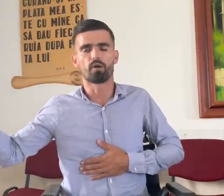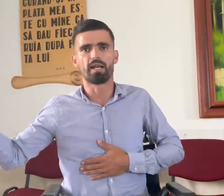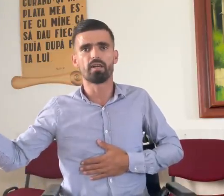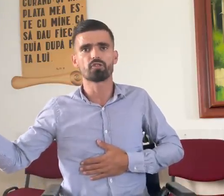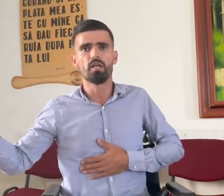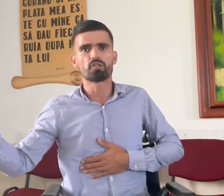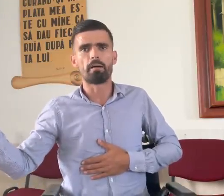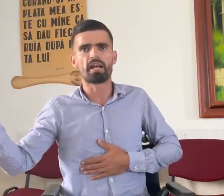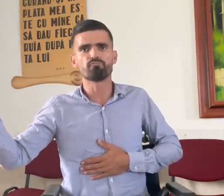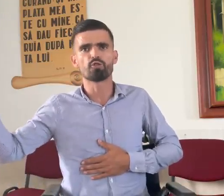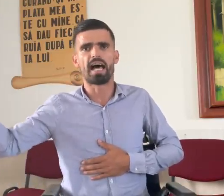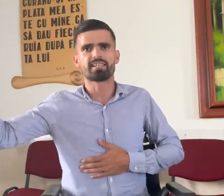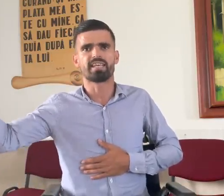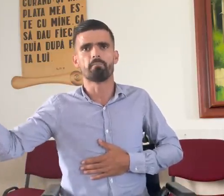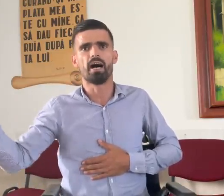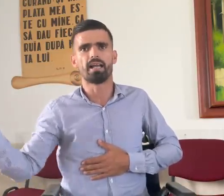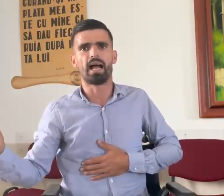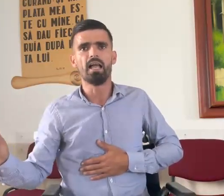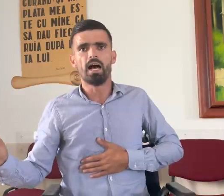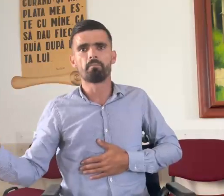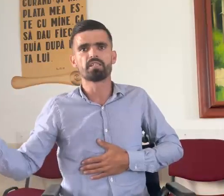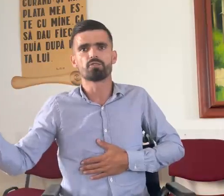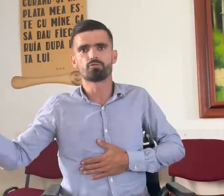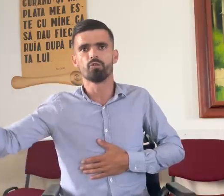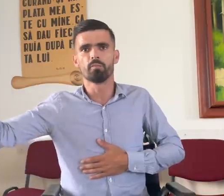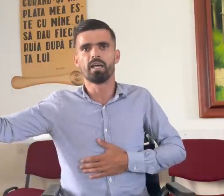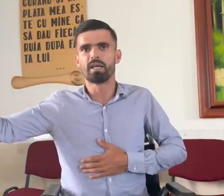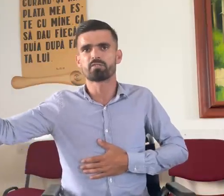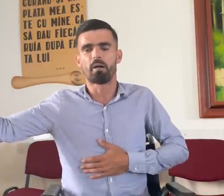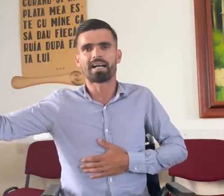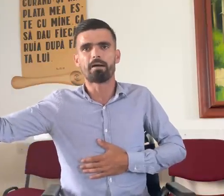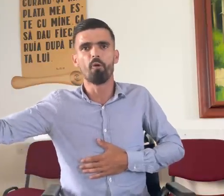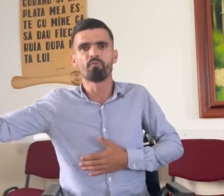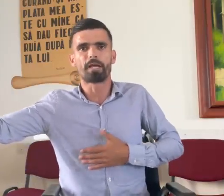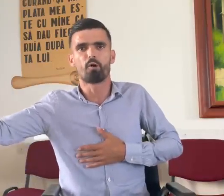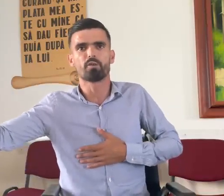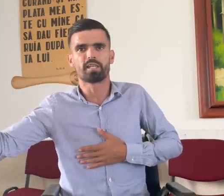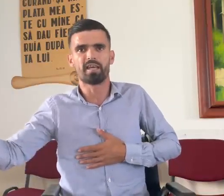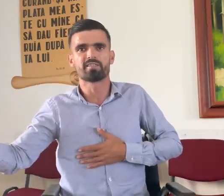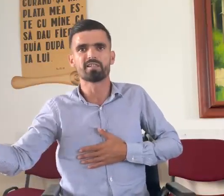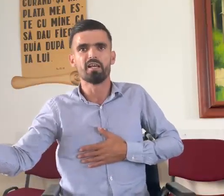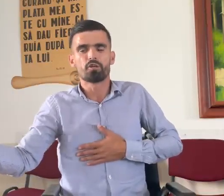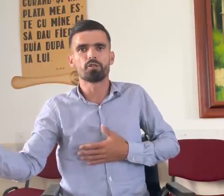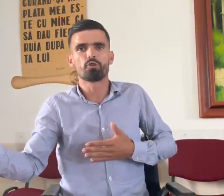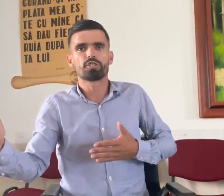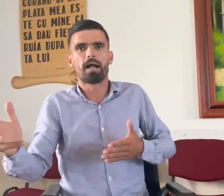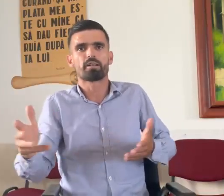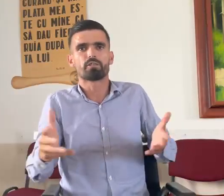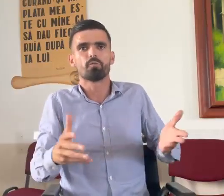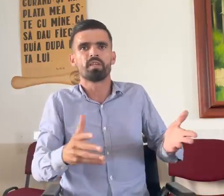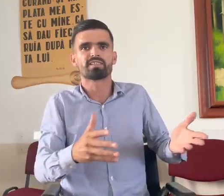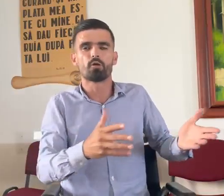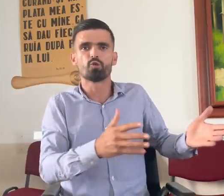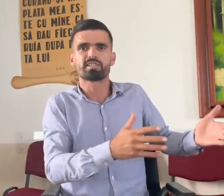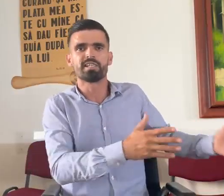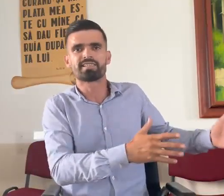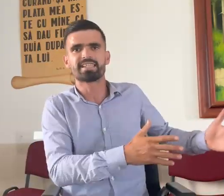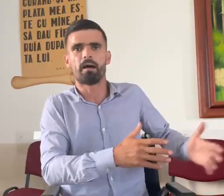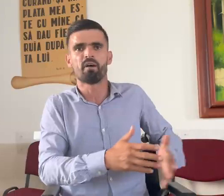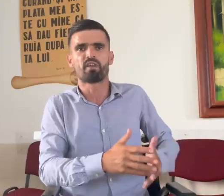Borlești și am repuzat chemarea, am zis tu mă ești vagabon, te botezi și nu știam că Dumnezeu nu ține seama în